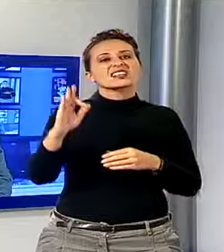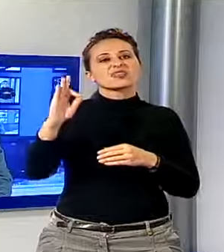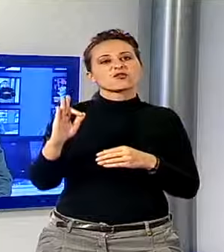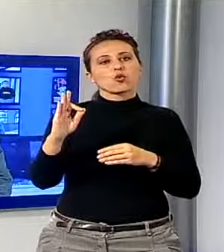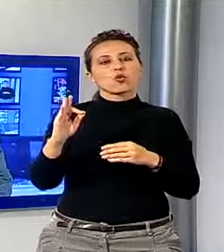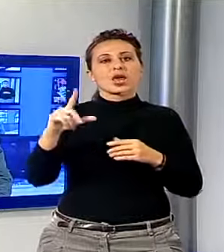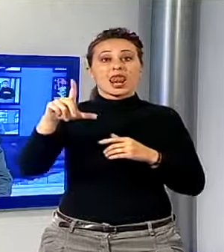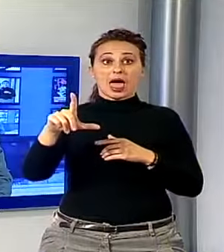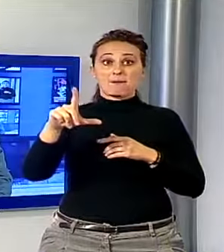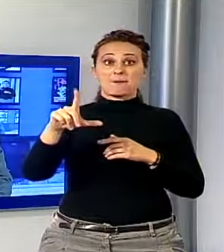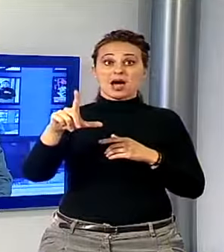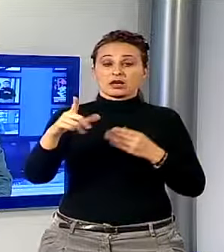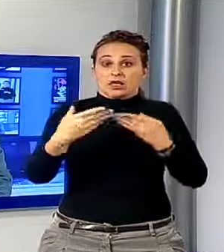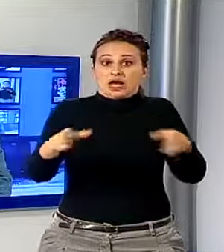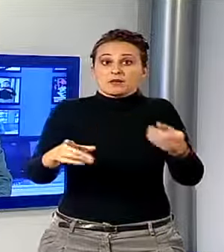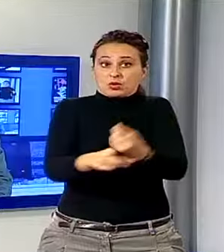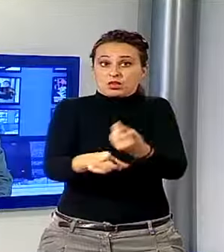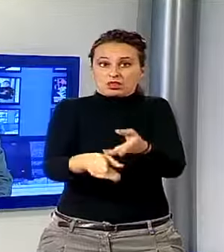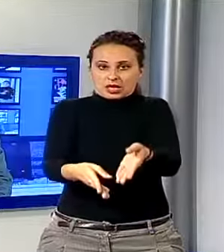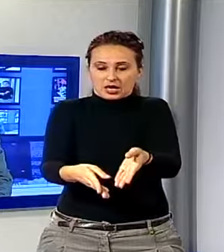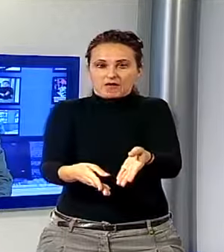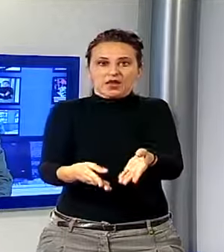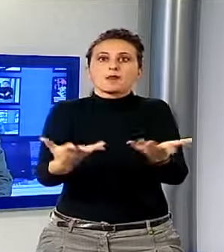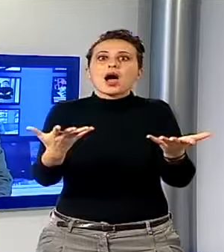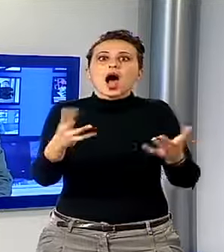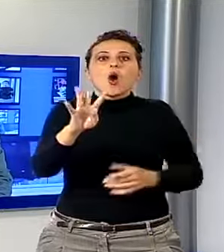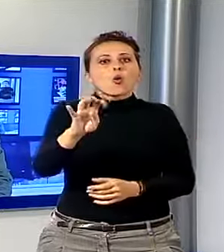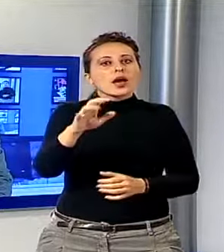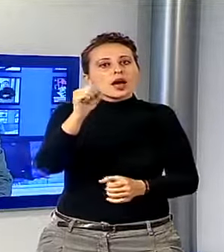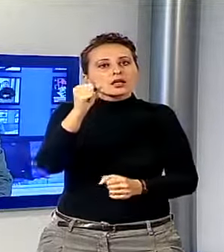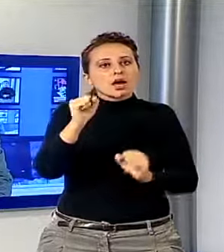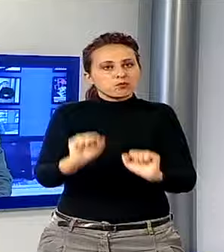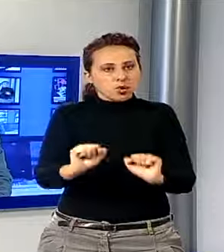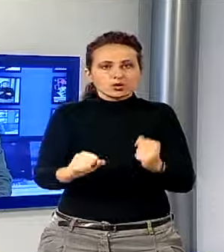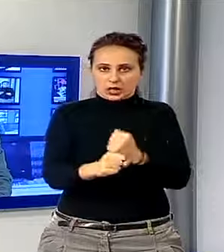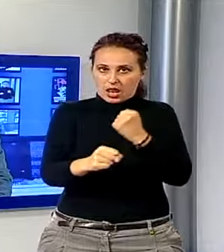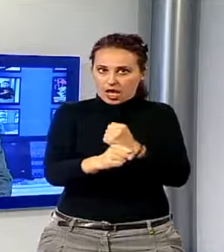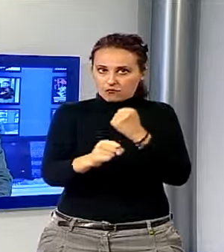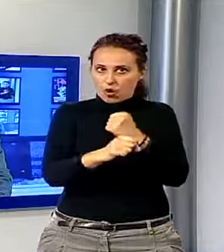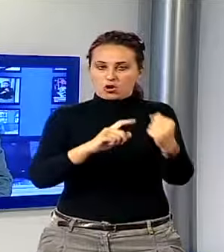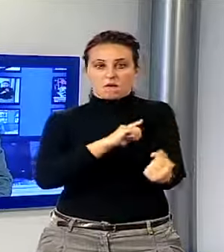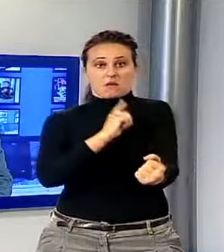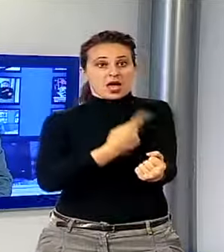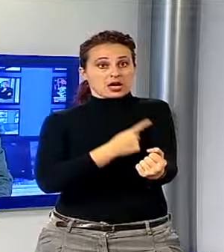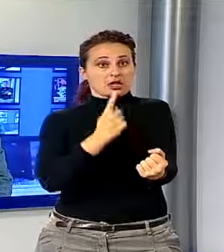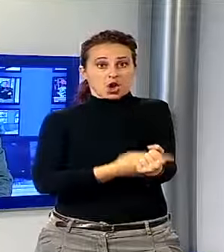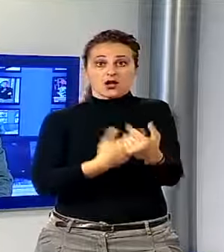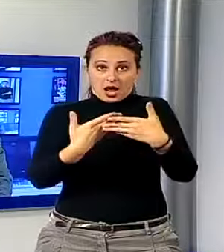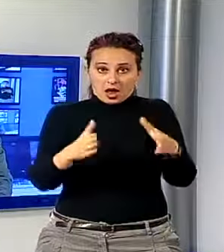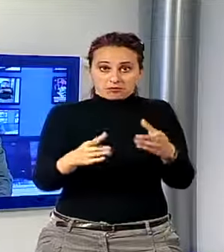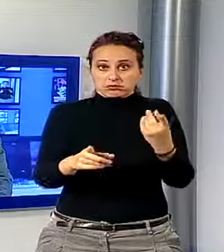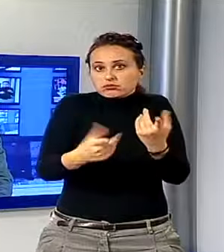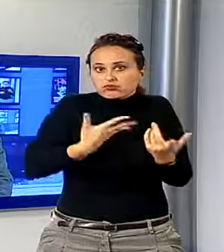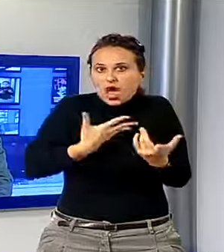'esplosione di candidature per i 40 posti di lavoro che la catena americana ha promesso nel nuovo fast food.